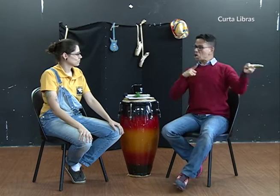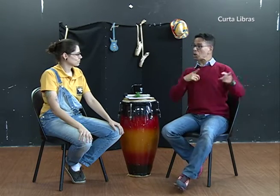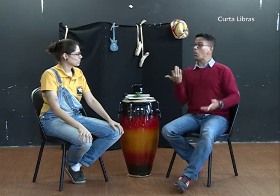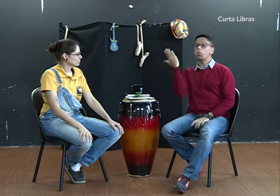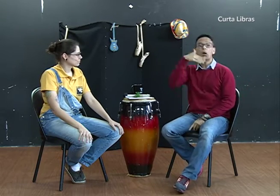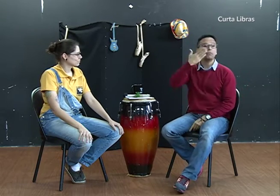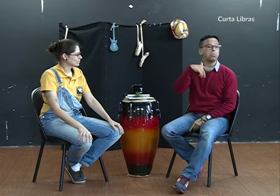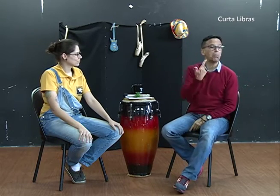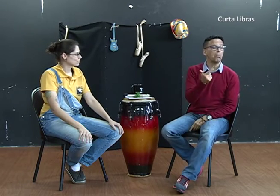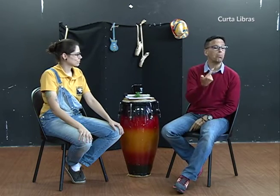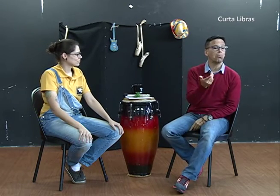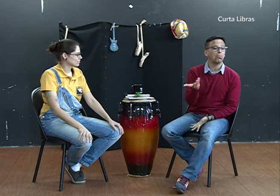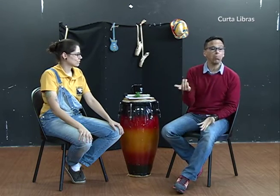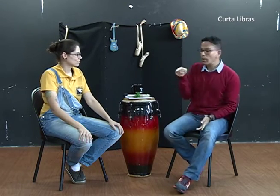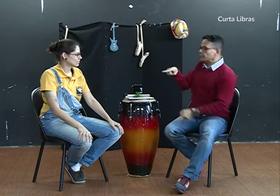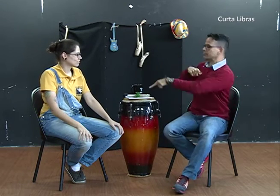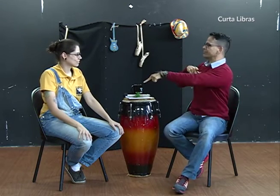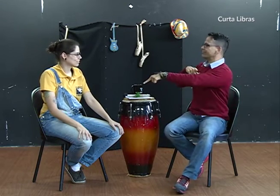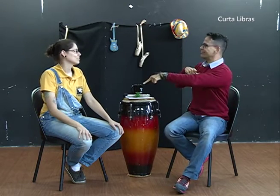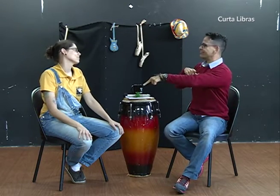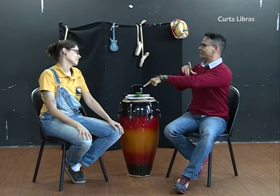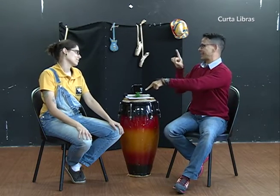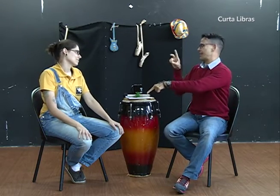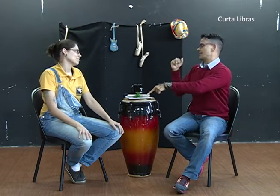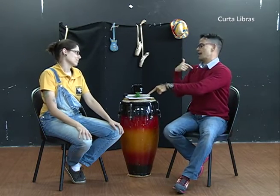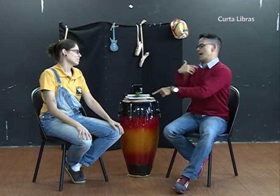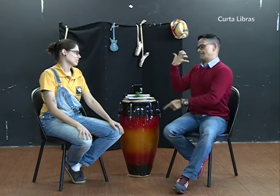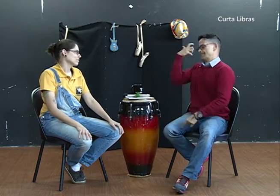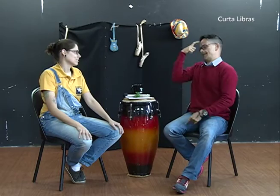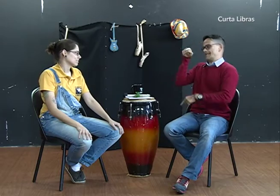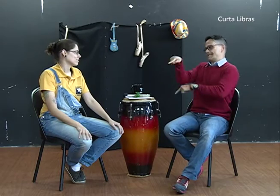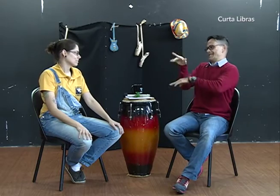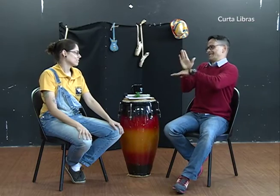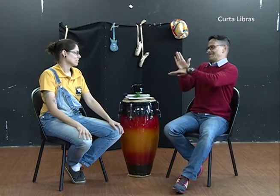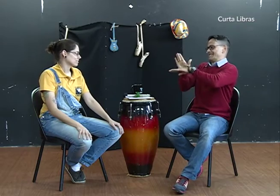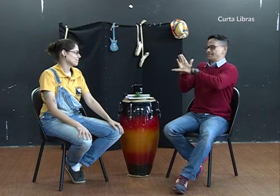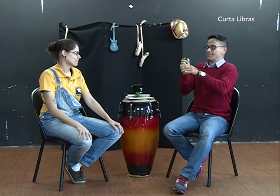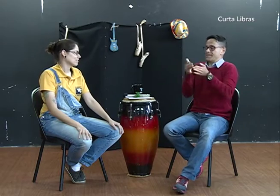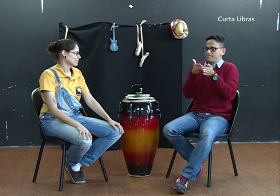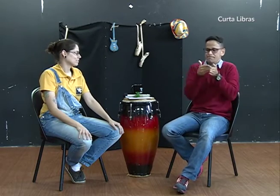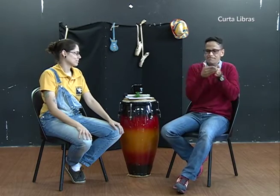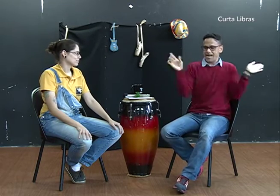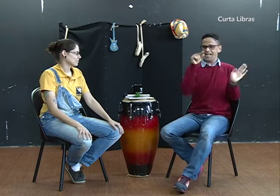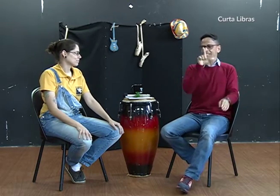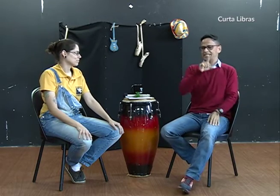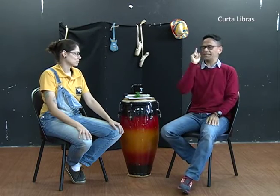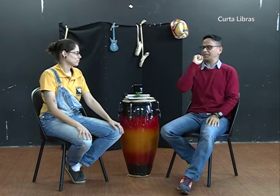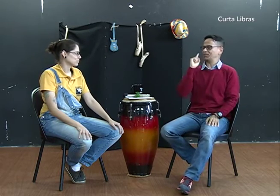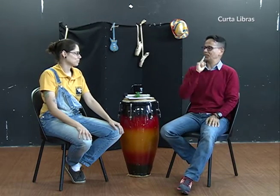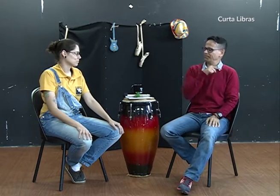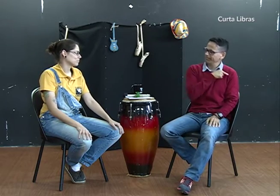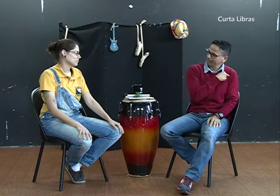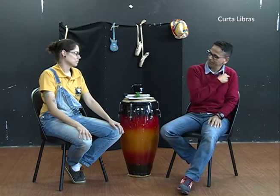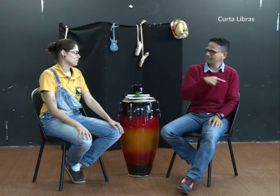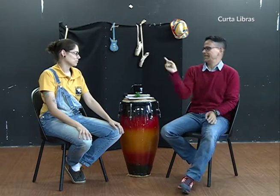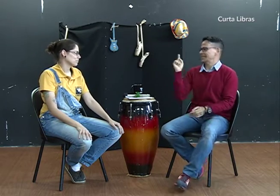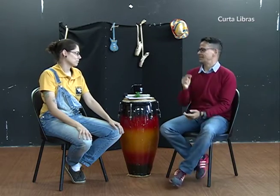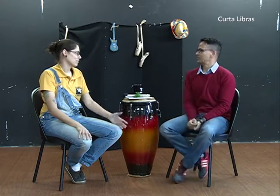material feito no Brasil. Pelo YouTube, isso se perde, não há comprovação. Com o DVD isso é possível. Na literatura